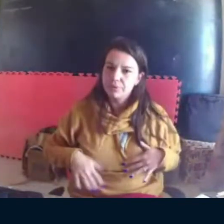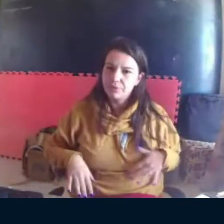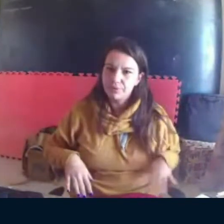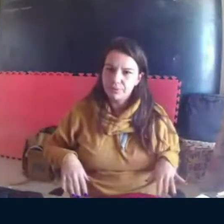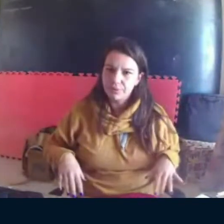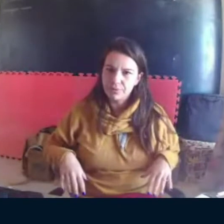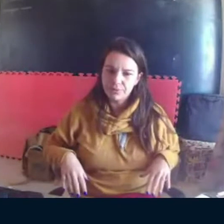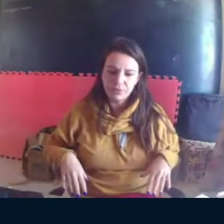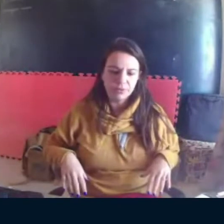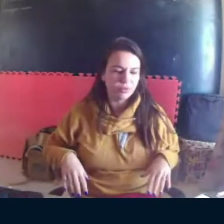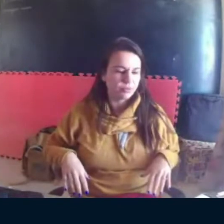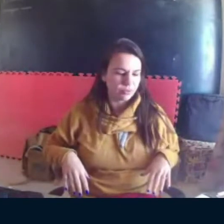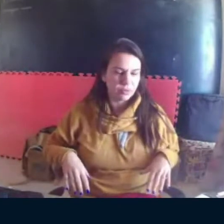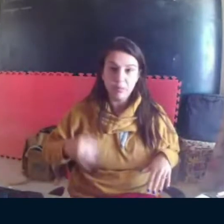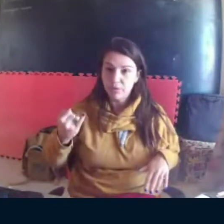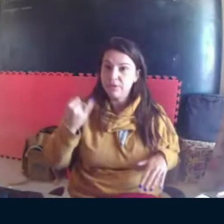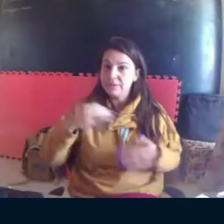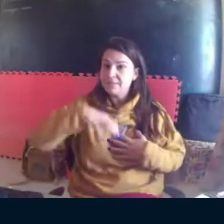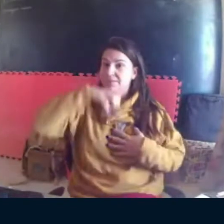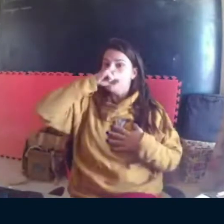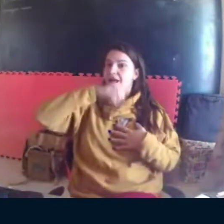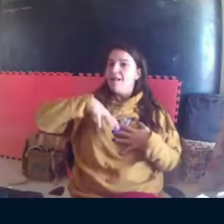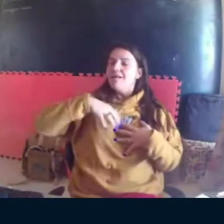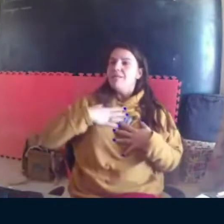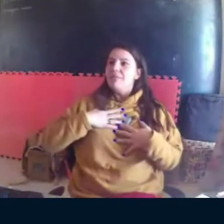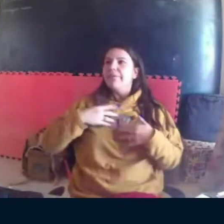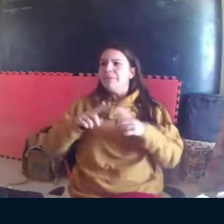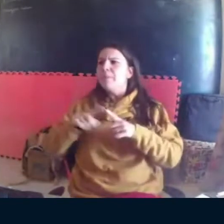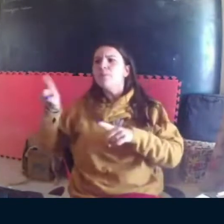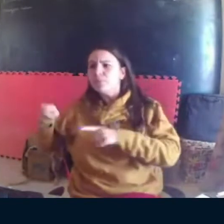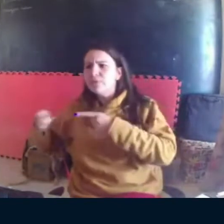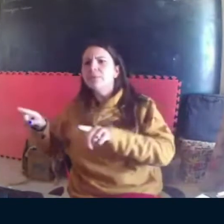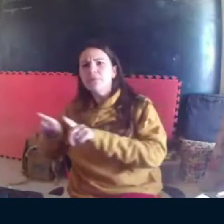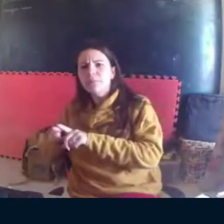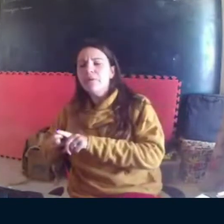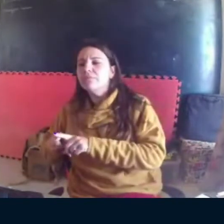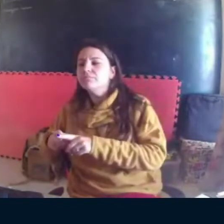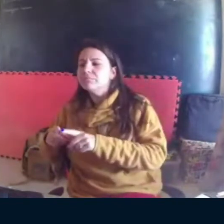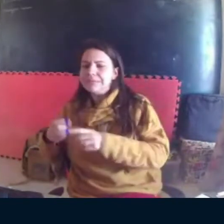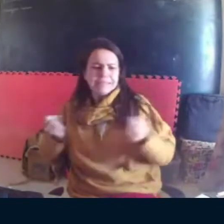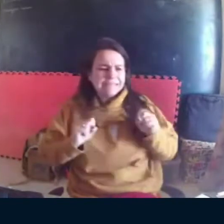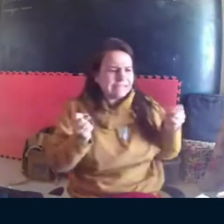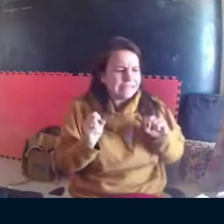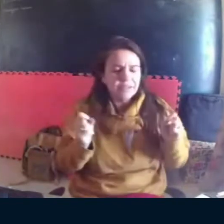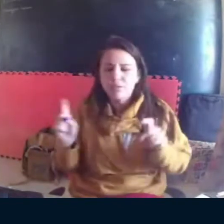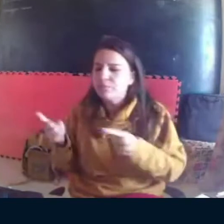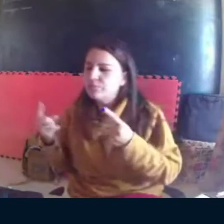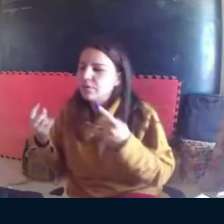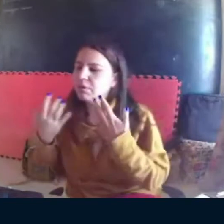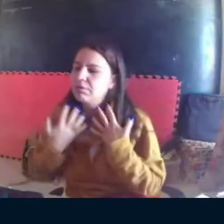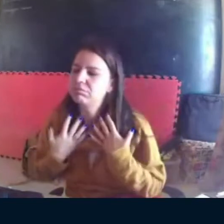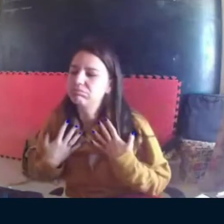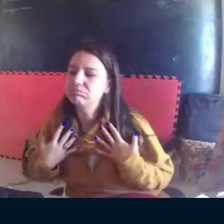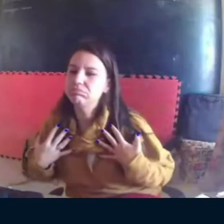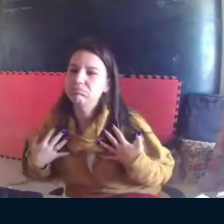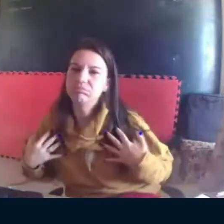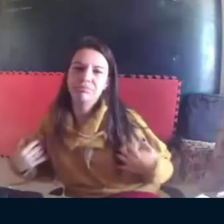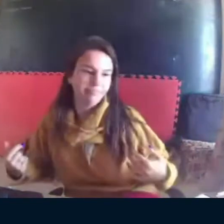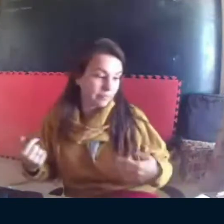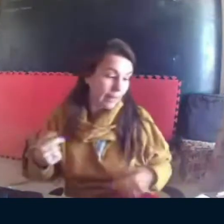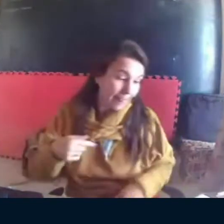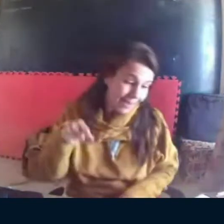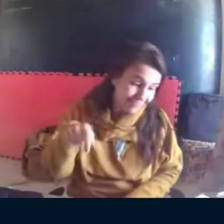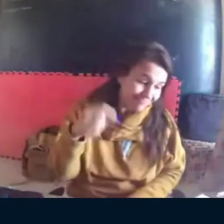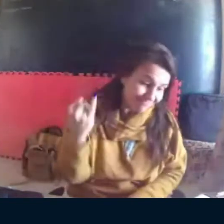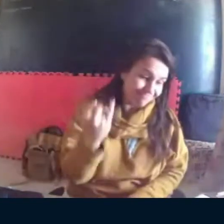Inclusive, a música, ela é como algo que traz uma sensação mais zen, você se transcende para que quando